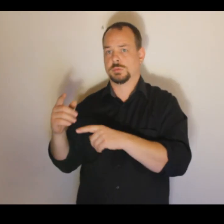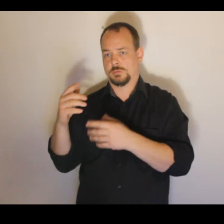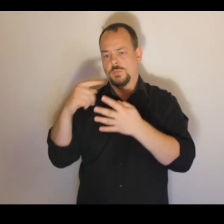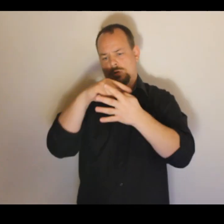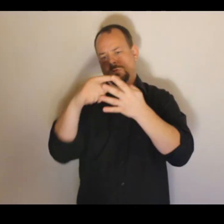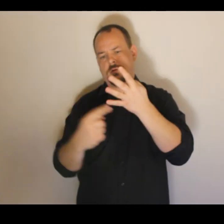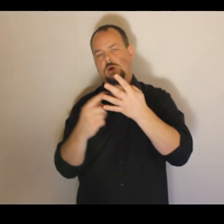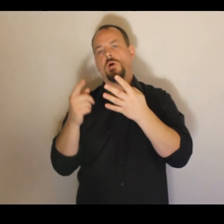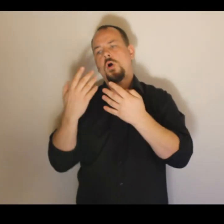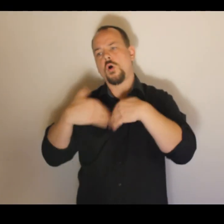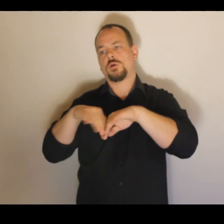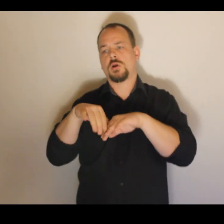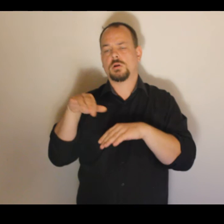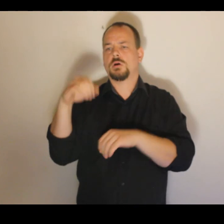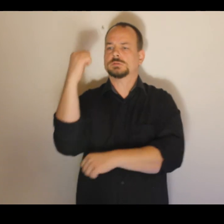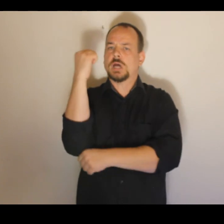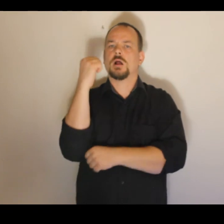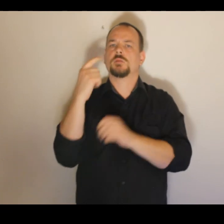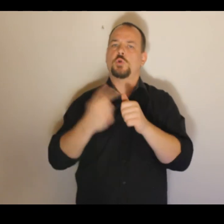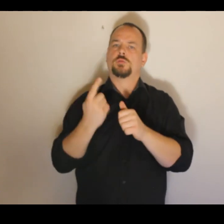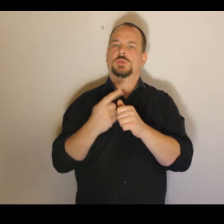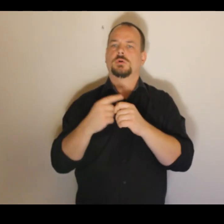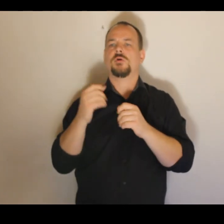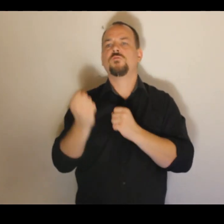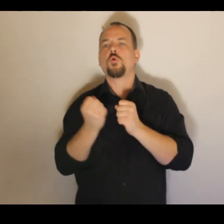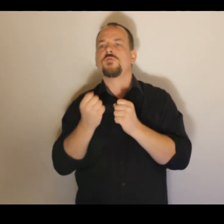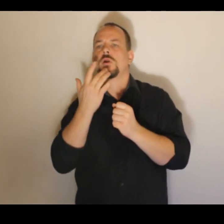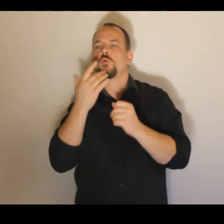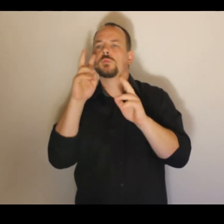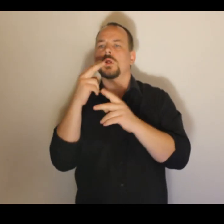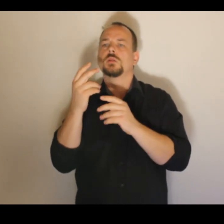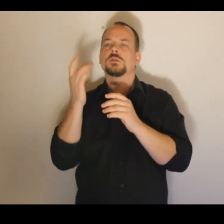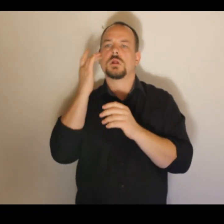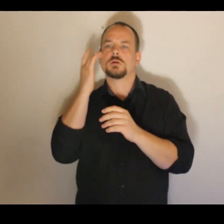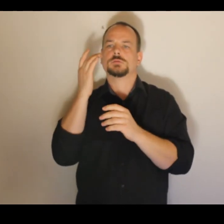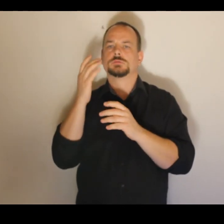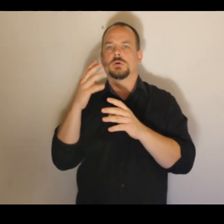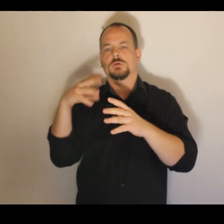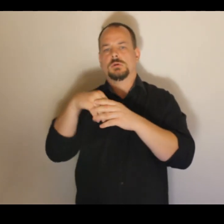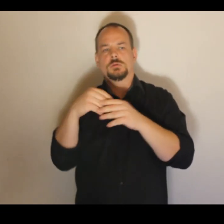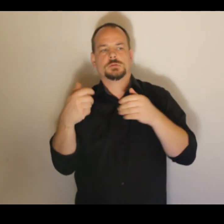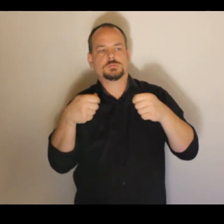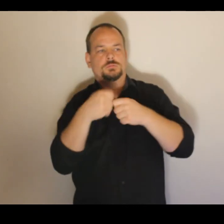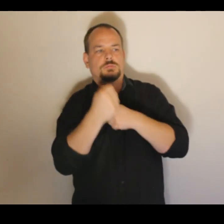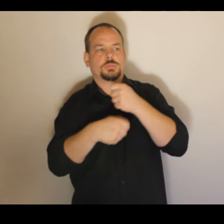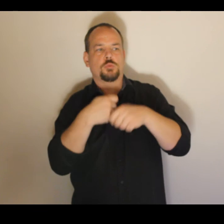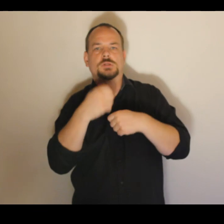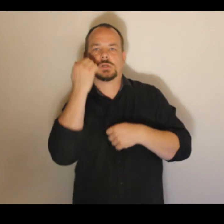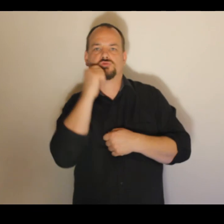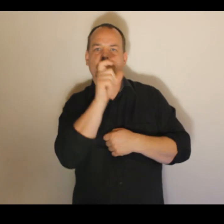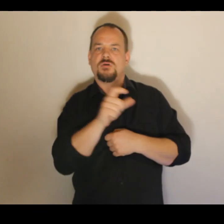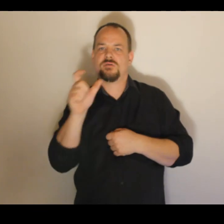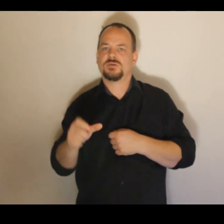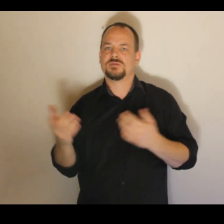další dva zákony říkají, že robot musí poslouchat člověka a robot musí sám sebe chránit, pokud to není v rozporu s těmi vyššími zákony.